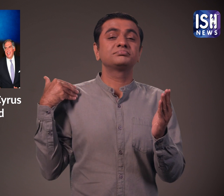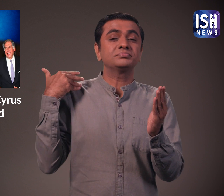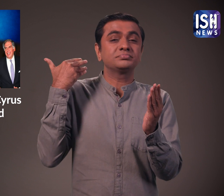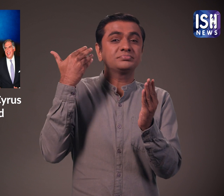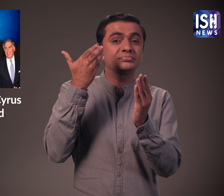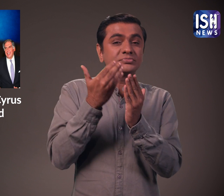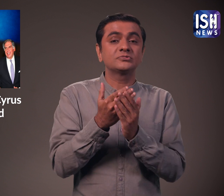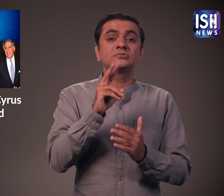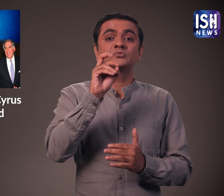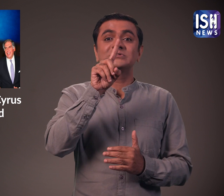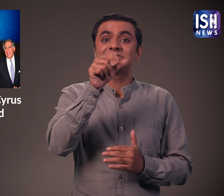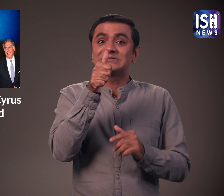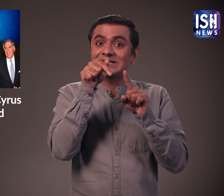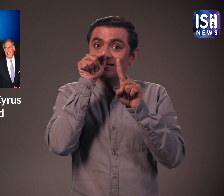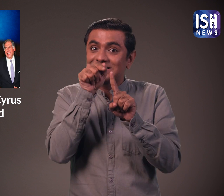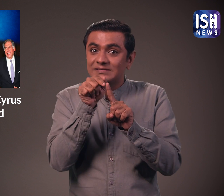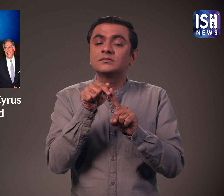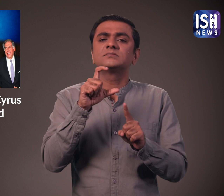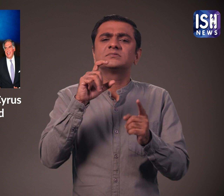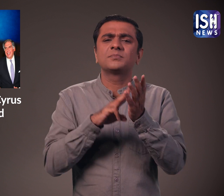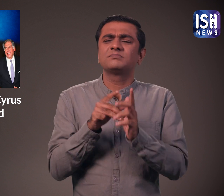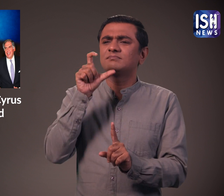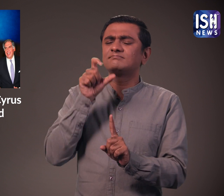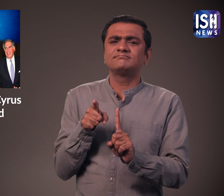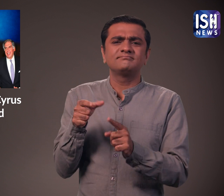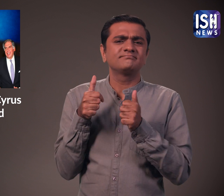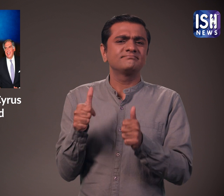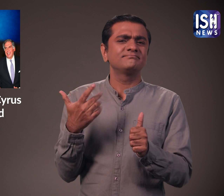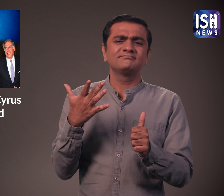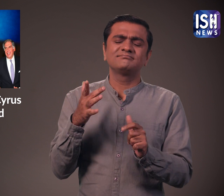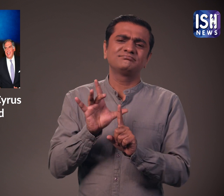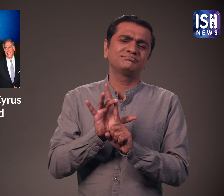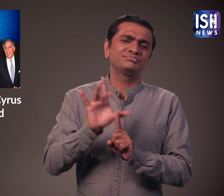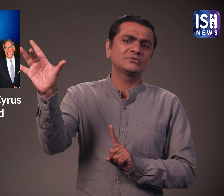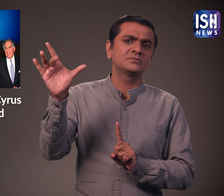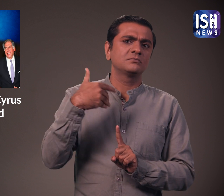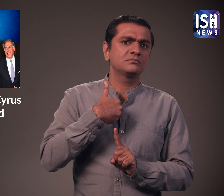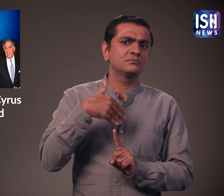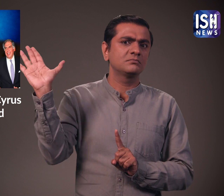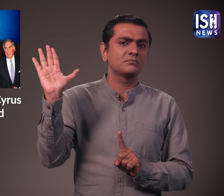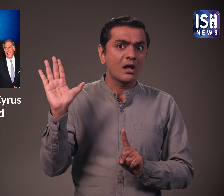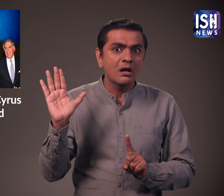चौकाने वाली बात यह है कि मिस्त्री को 2016 में टाटा संस के चेर्मेन पच्चे हटा दिया गया